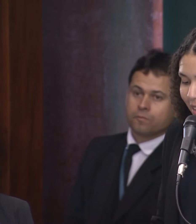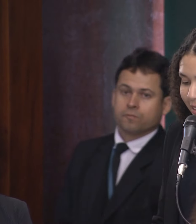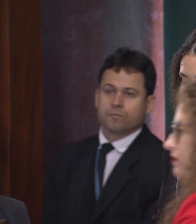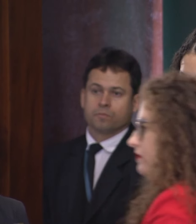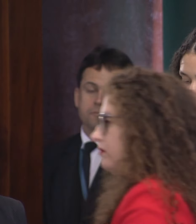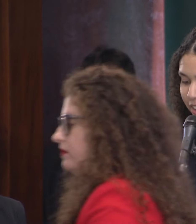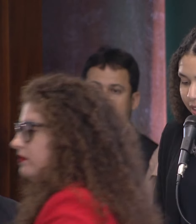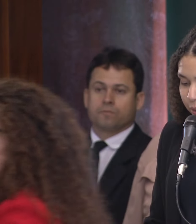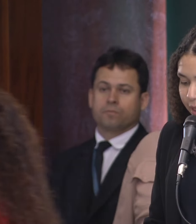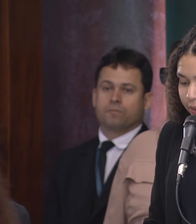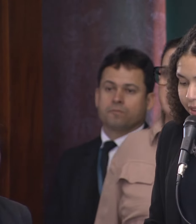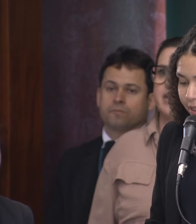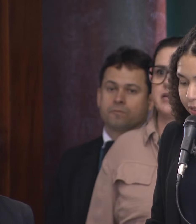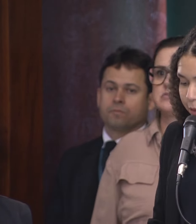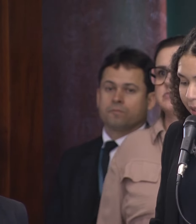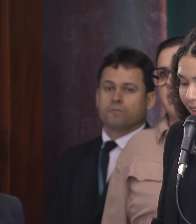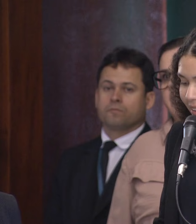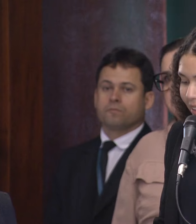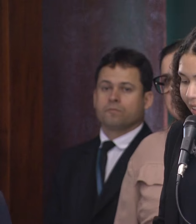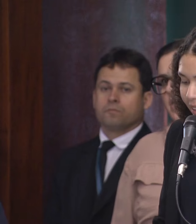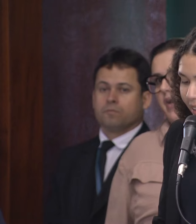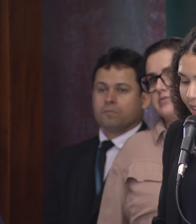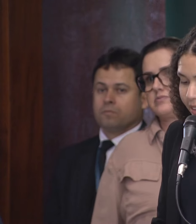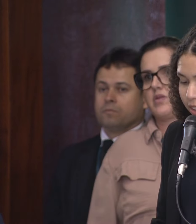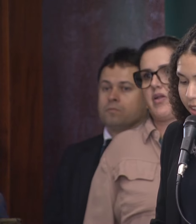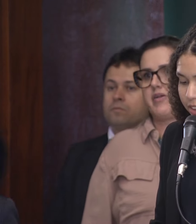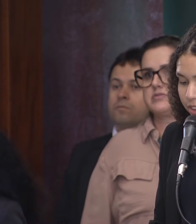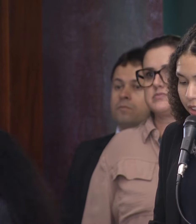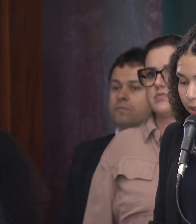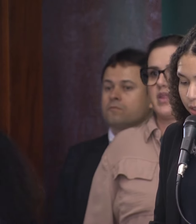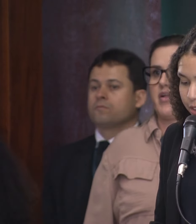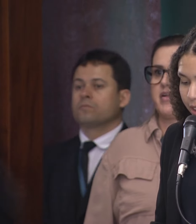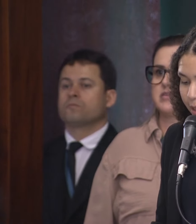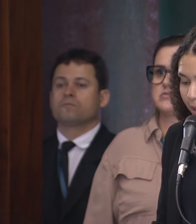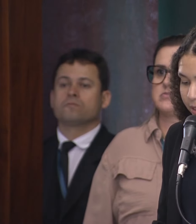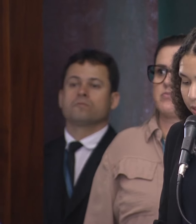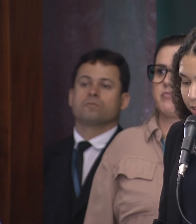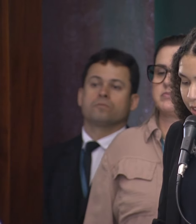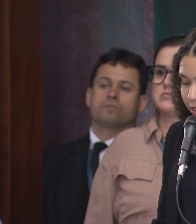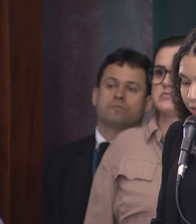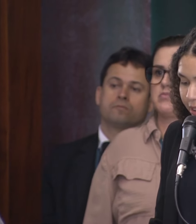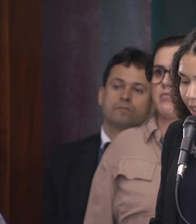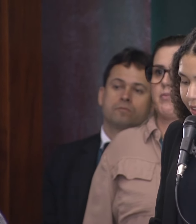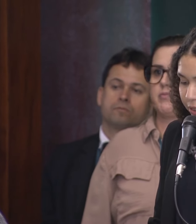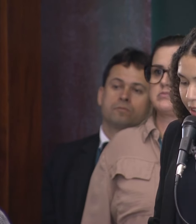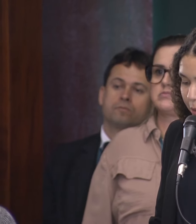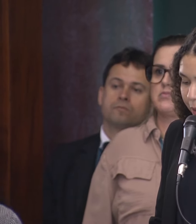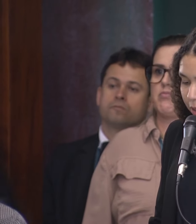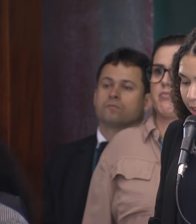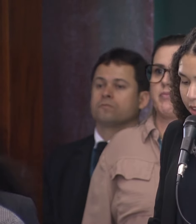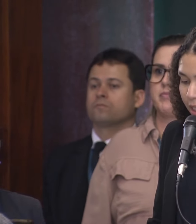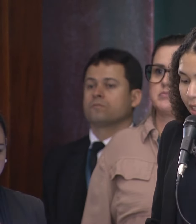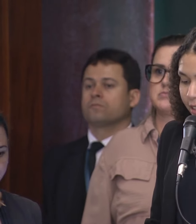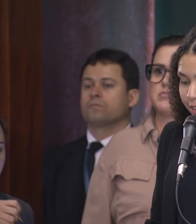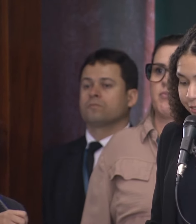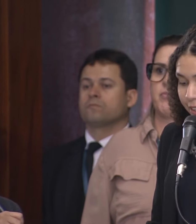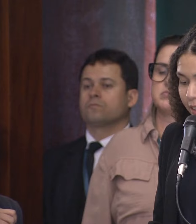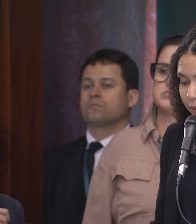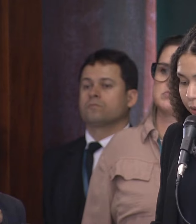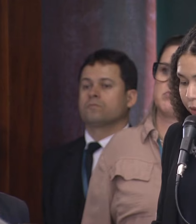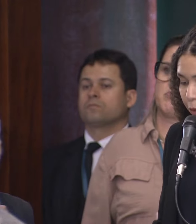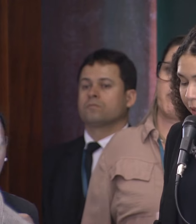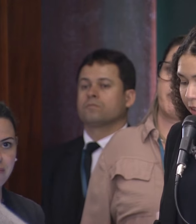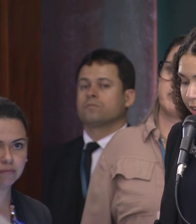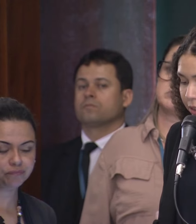A senhora diretora do Centro de Pesquisa Clínica da Escola de Ginecologia e Mastologia José Aristodemo Pinotti e